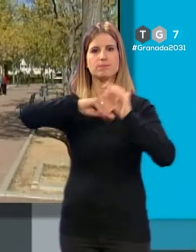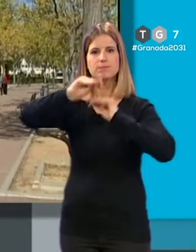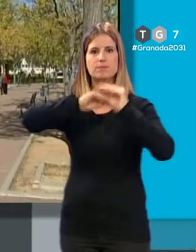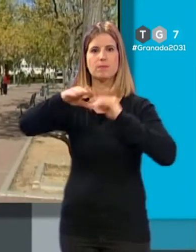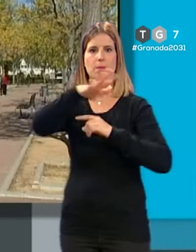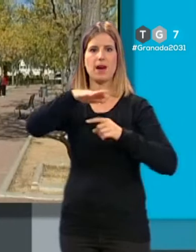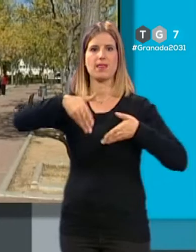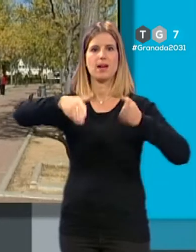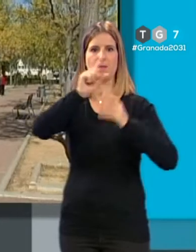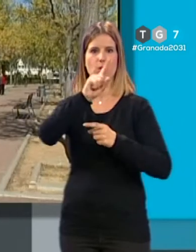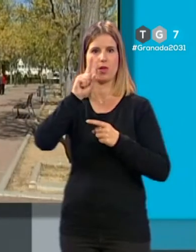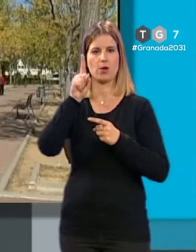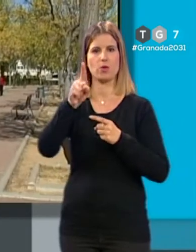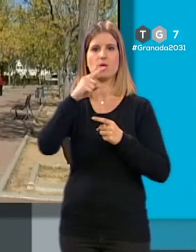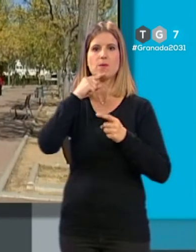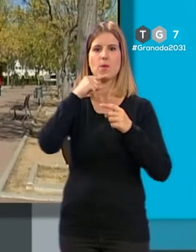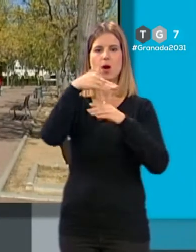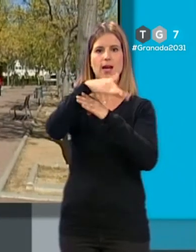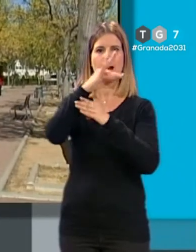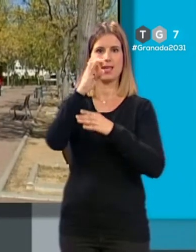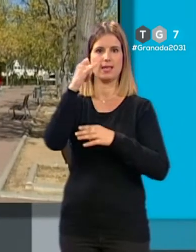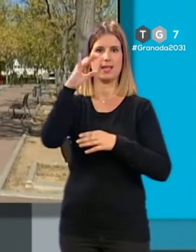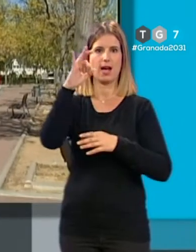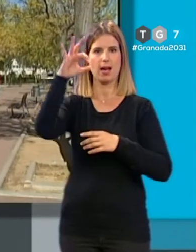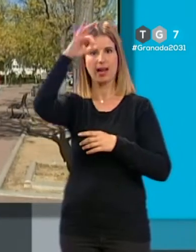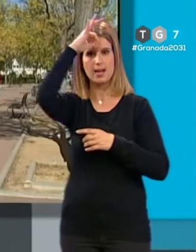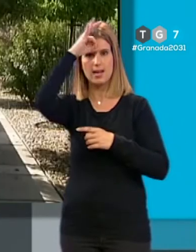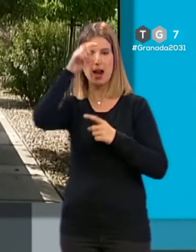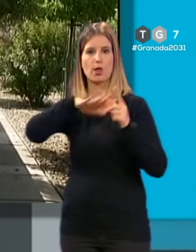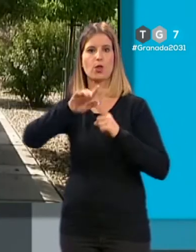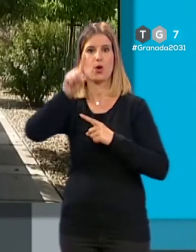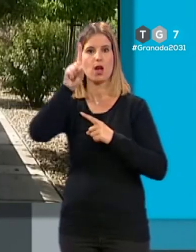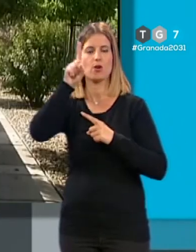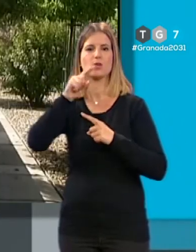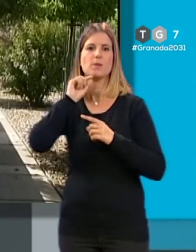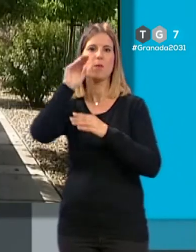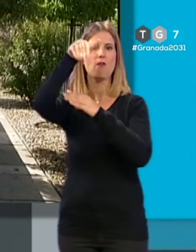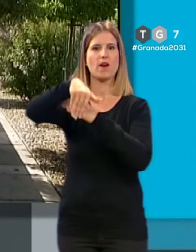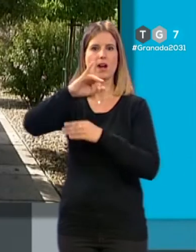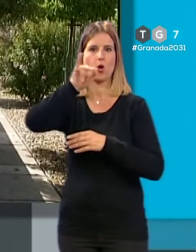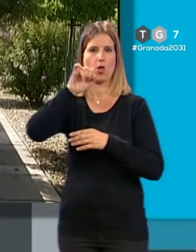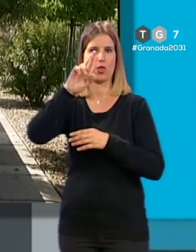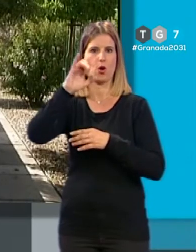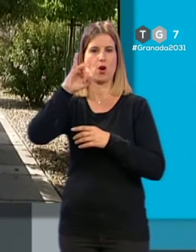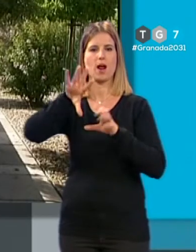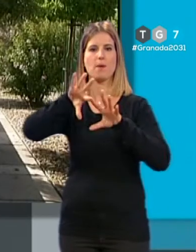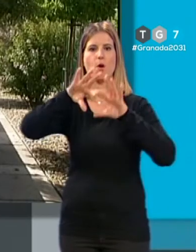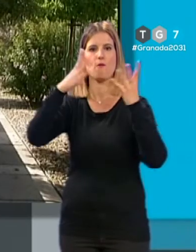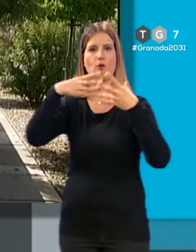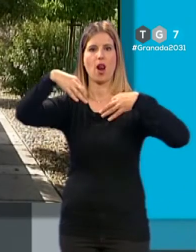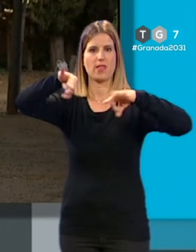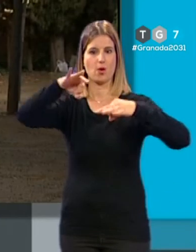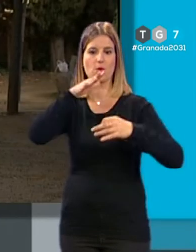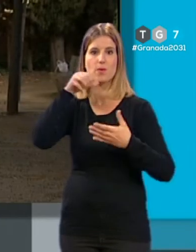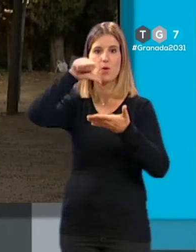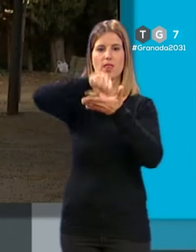Camino de Ronda y la existente entre la calle Tánger y Linares en Norte, y la culminación del Barranco de la Zorra en Bola de Oro. En centro ha indicado que se prevé